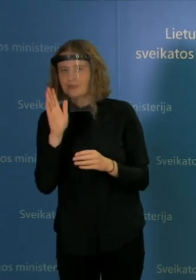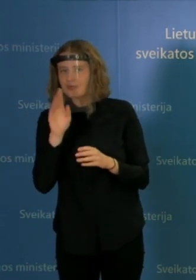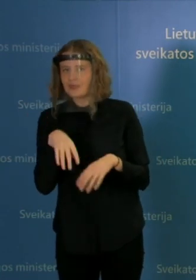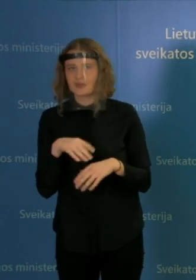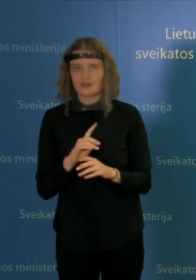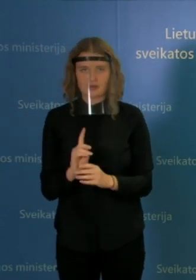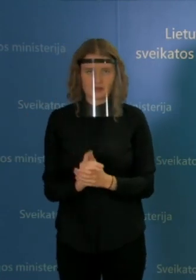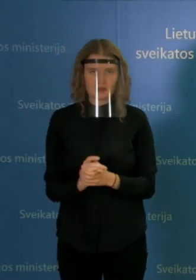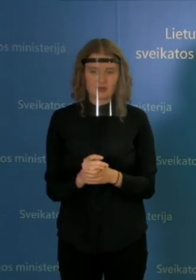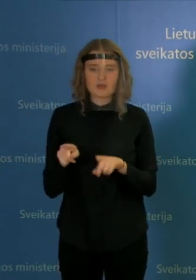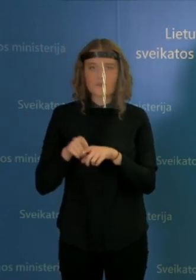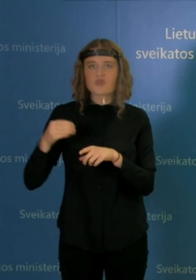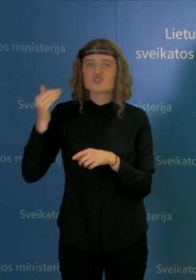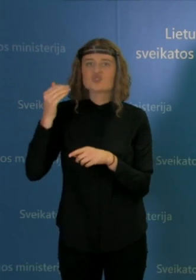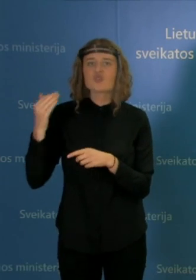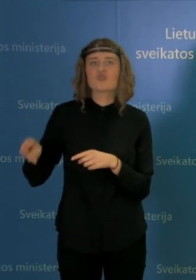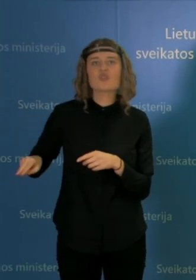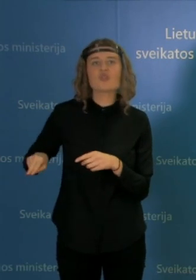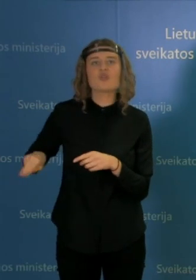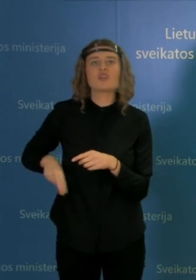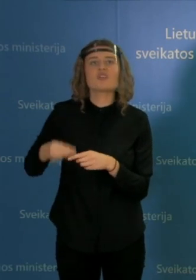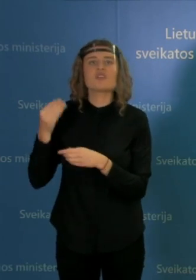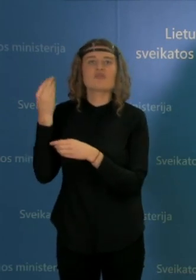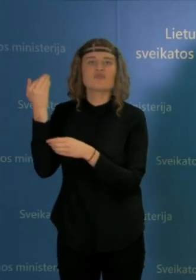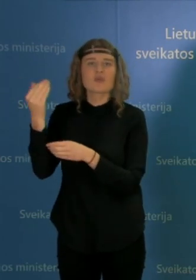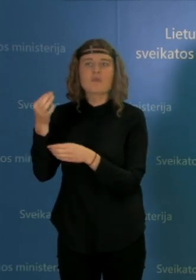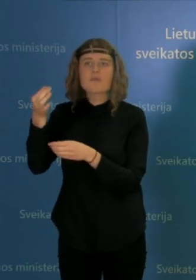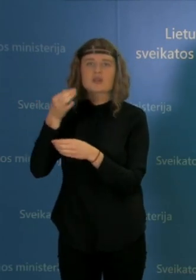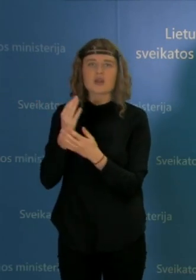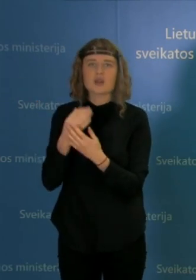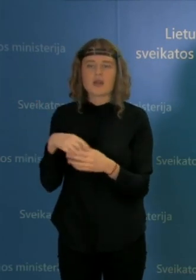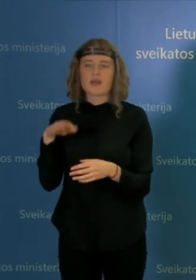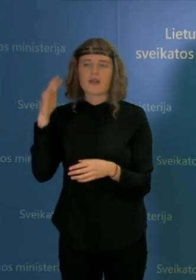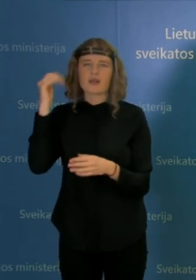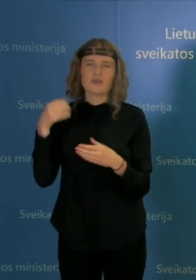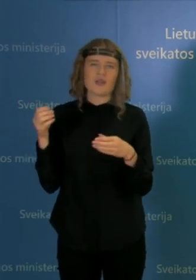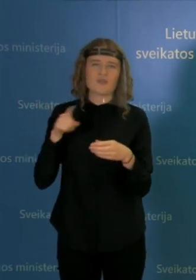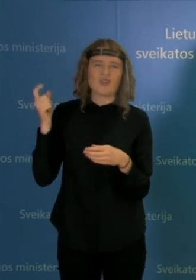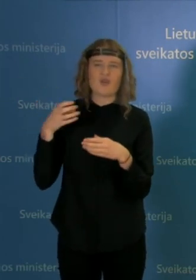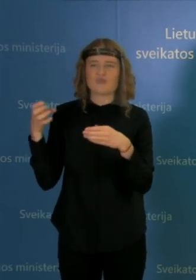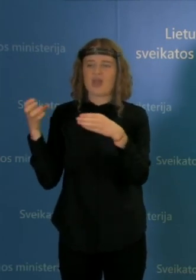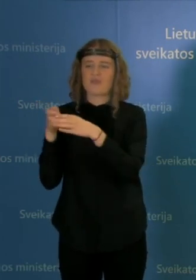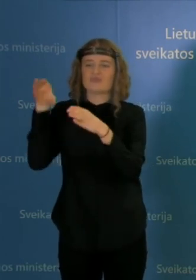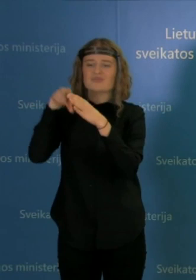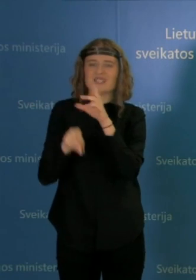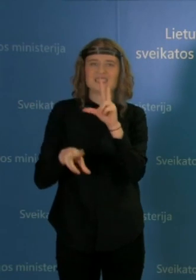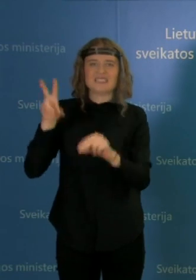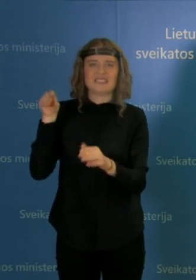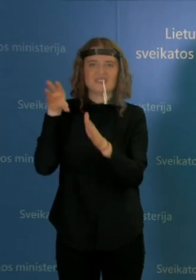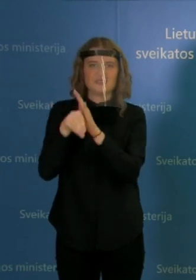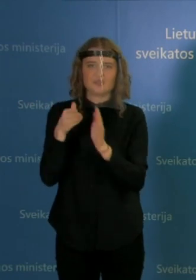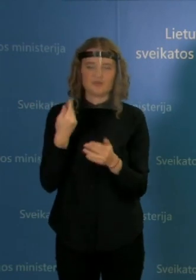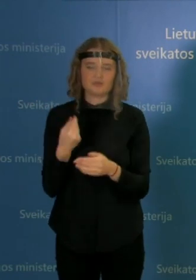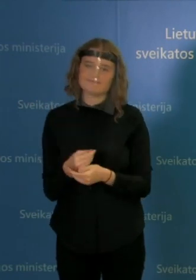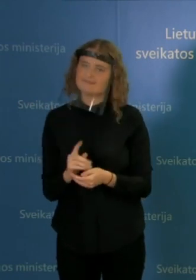lygoninės bereikola žmonės galvoja, kad jauni asmenys nėra rizikoje. Visi mes esam tam tikroje